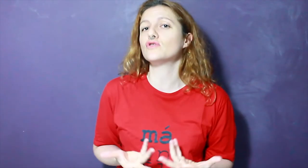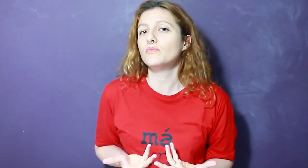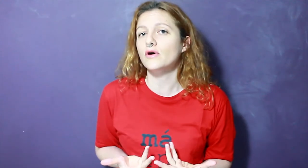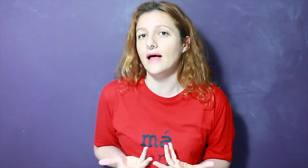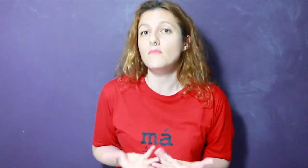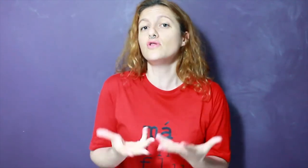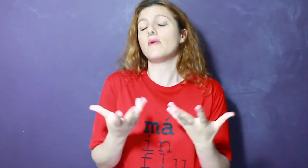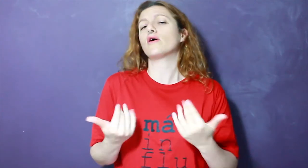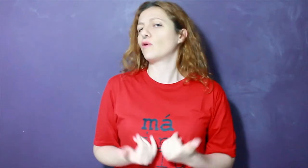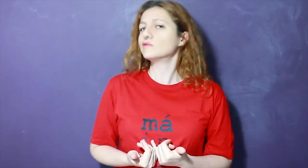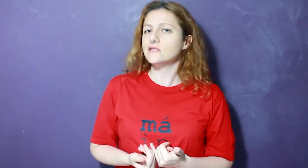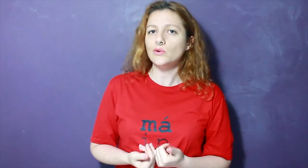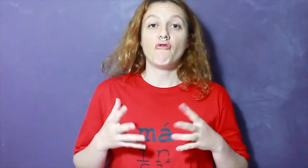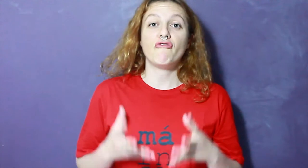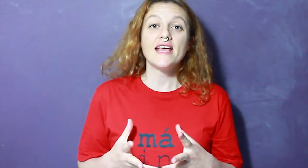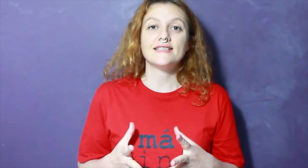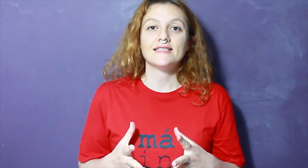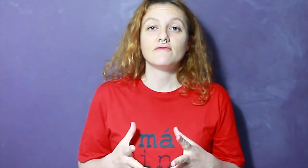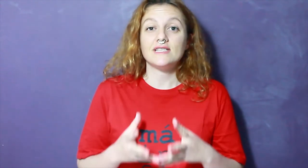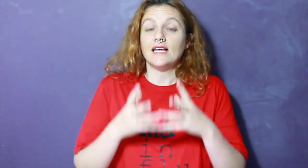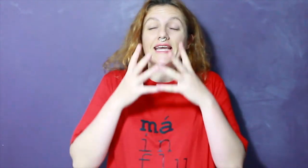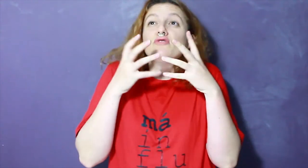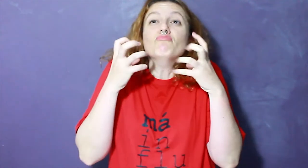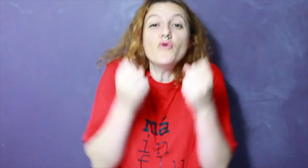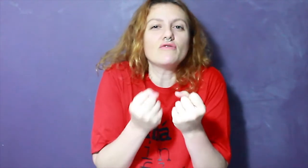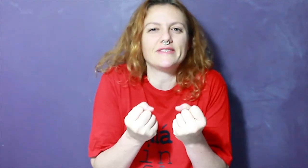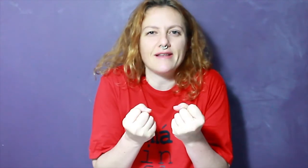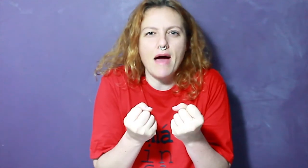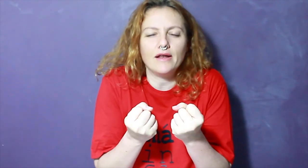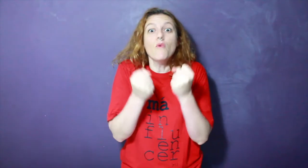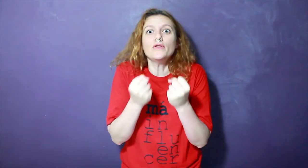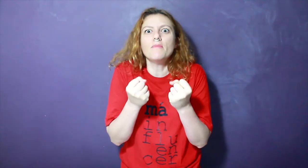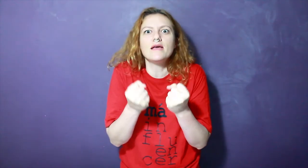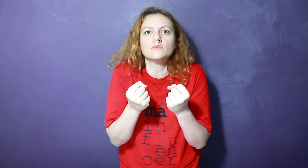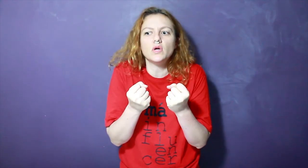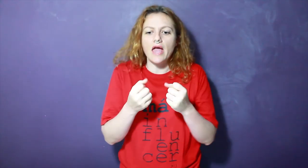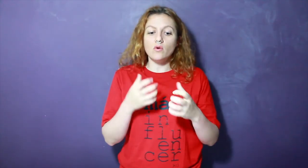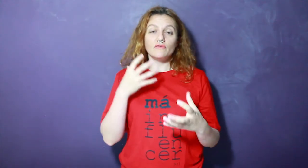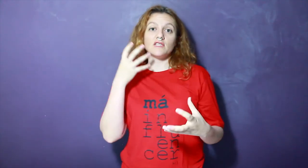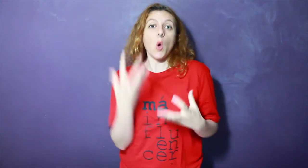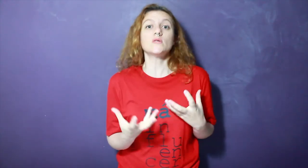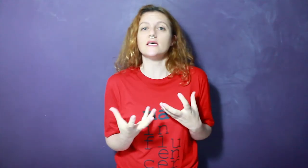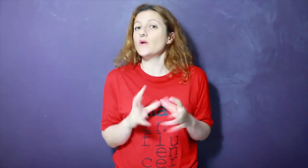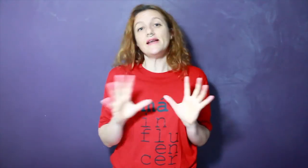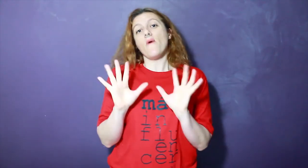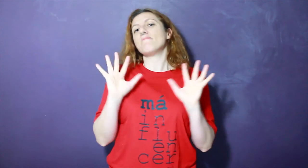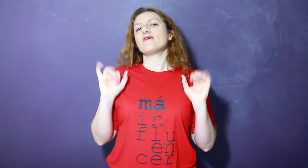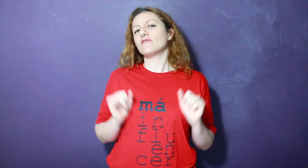de suportar. Muito maior do que eu consigo. Talvez você tenha querido muito esse trabalho. Muito mesmo. E aí quando você conseguiu, ele não é bem o que